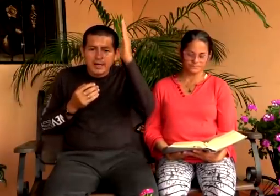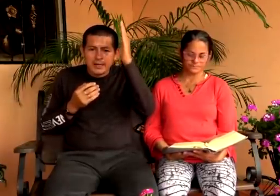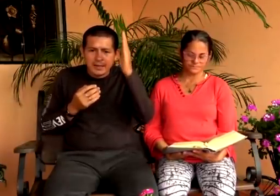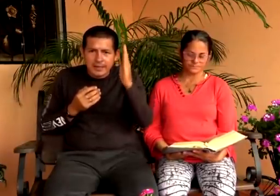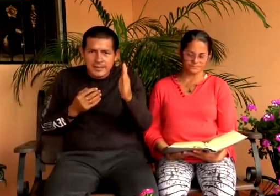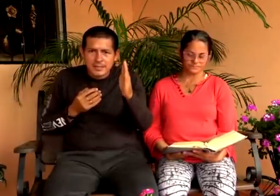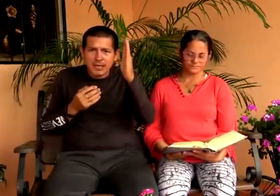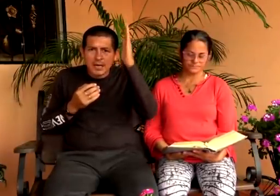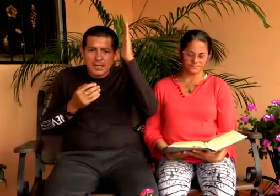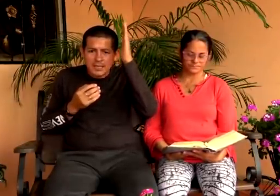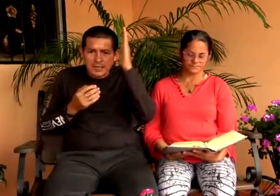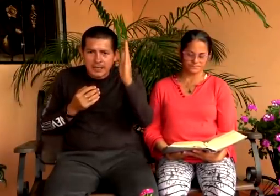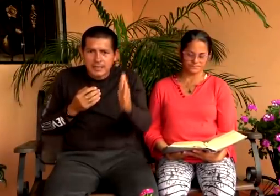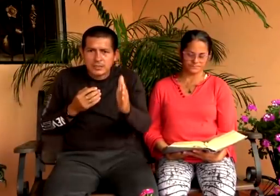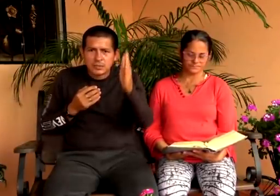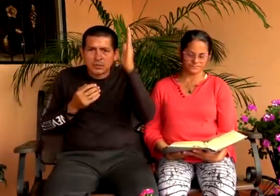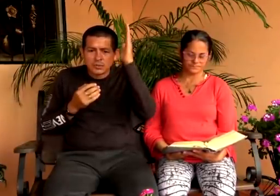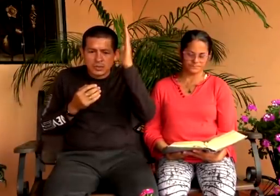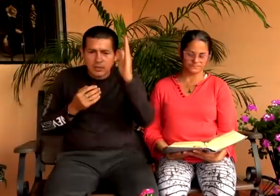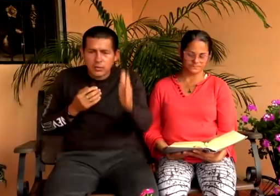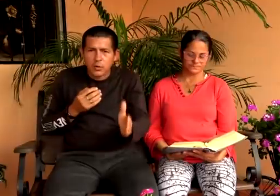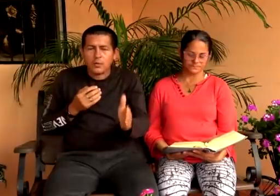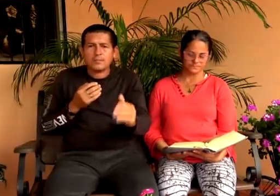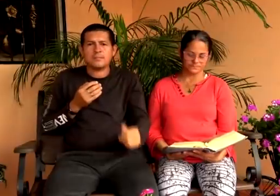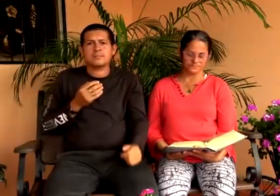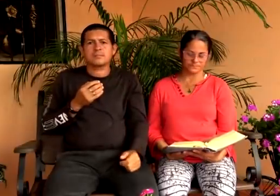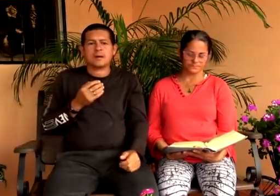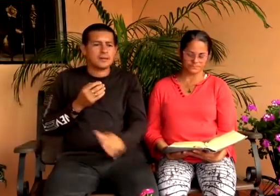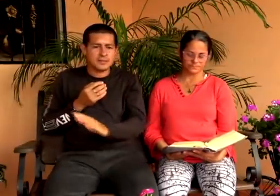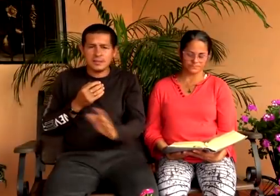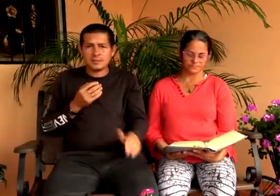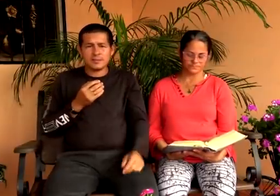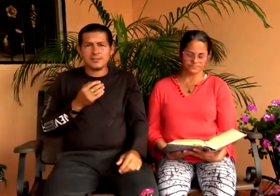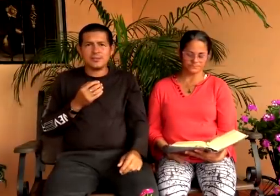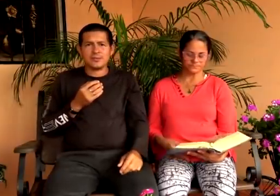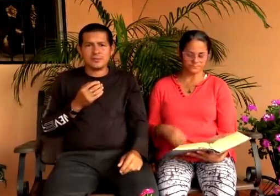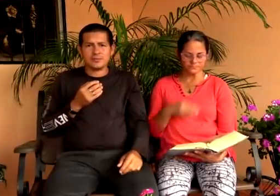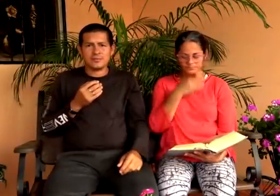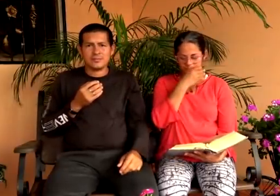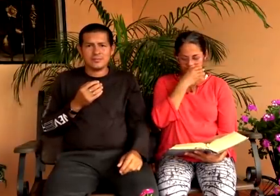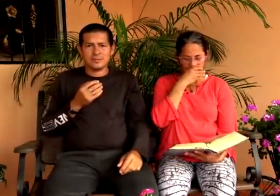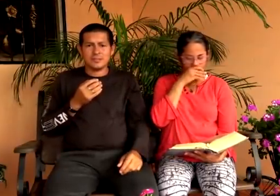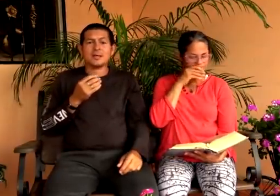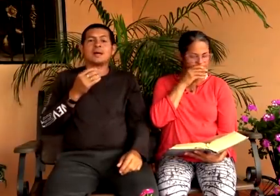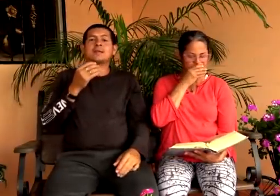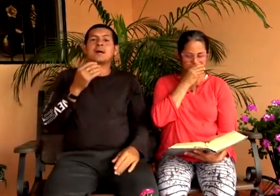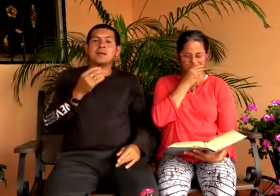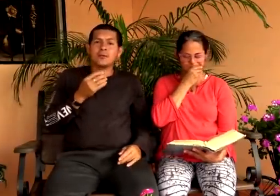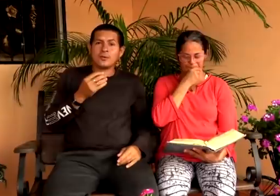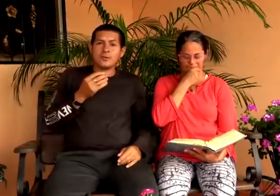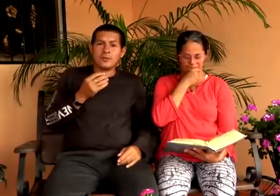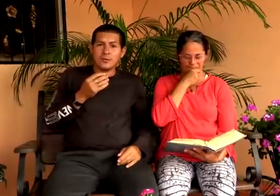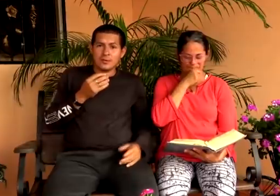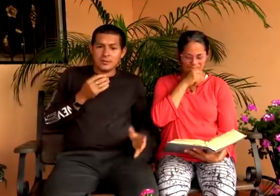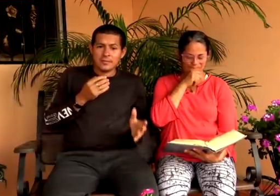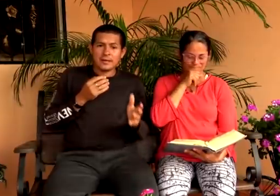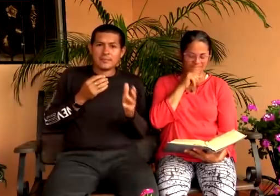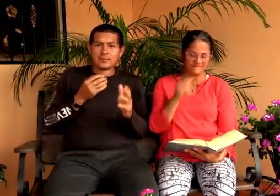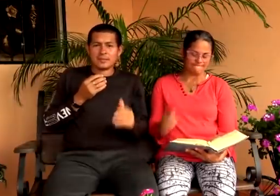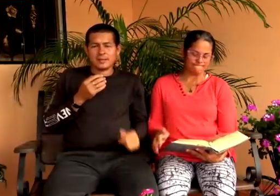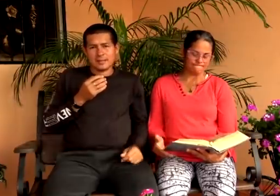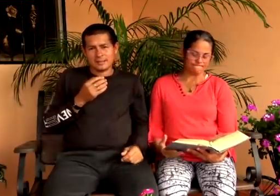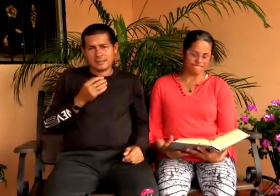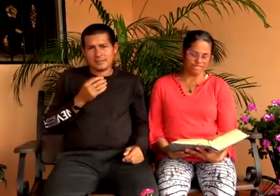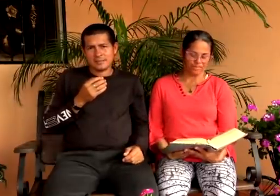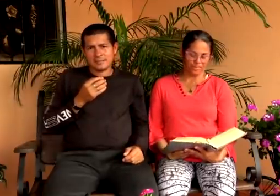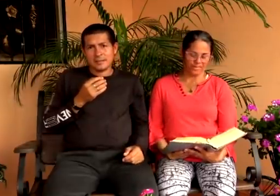única iglesia que cristo dejó así de sencillo y se han dejado llevar